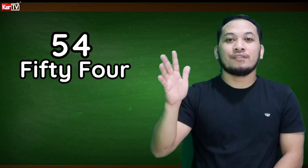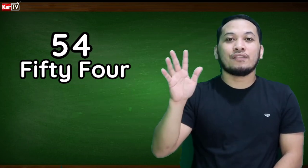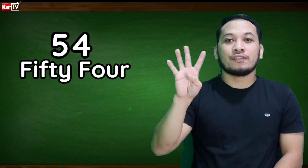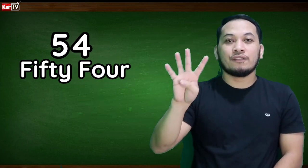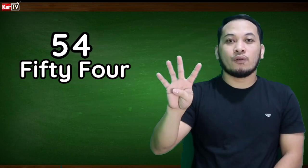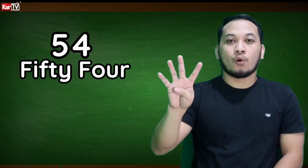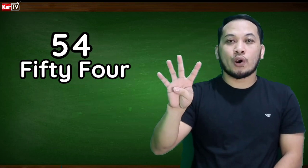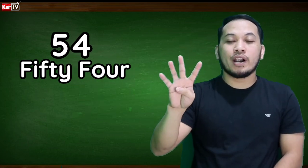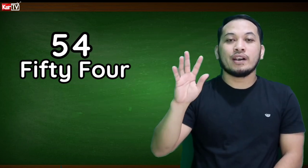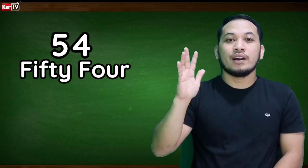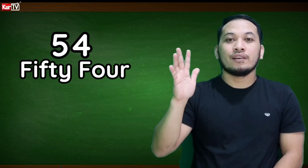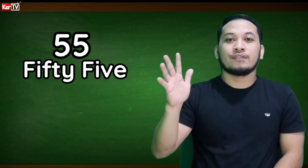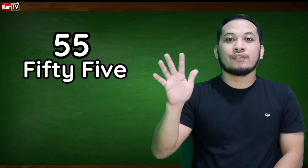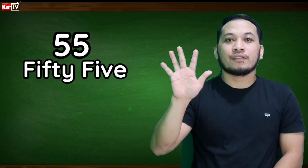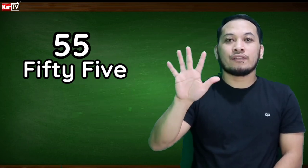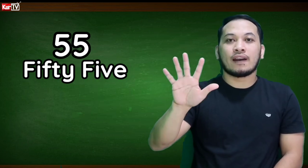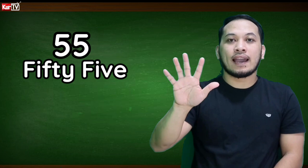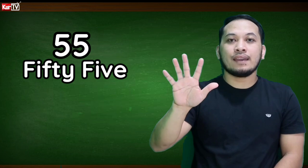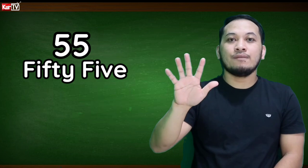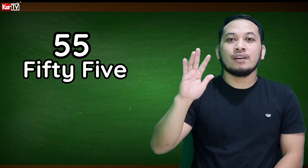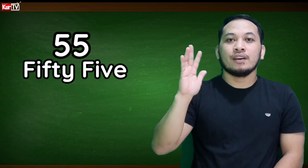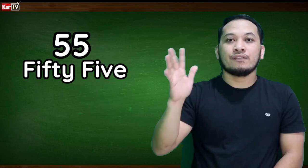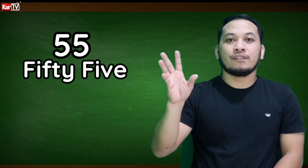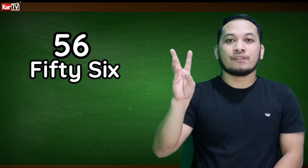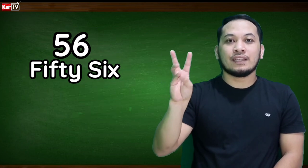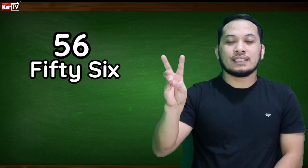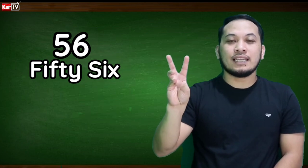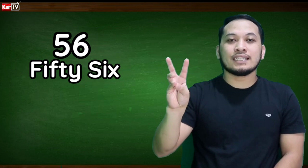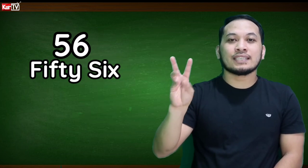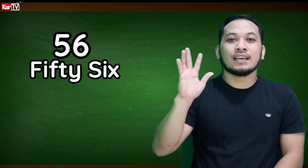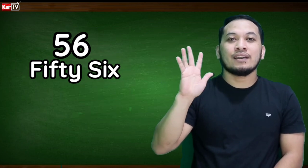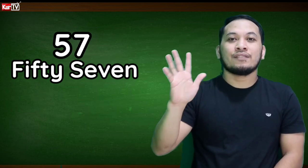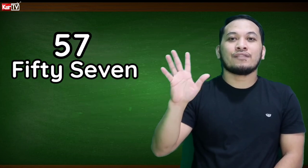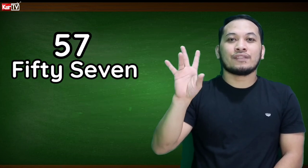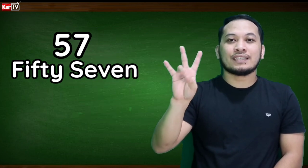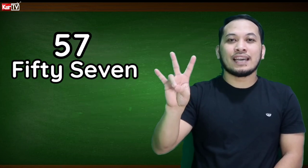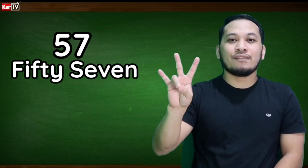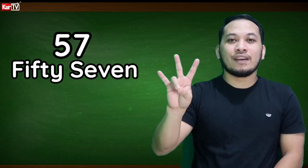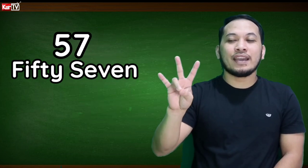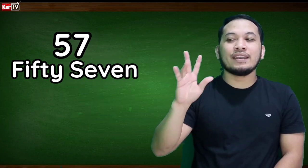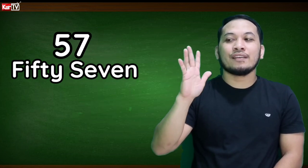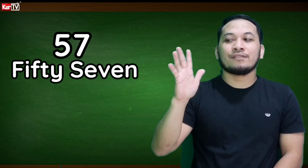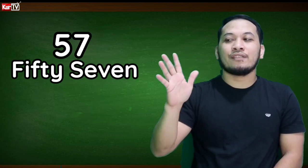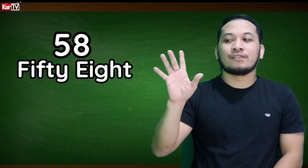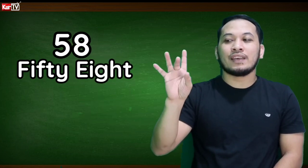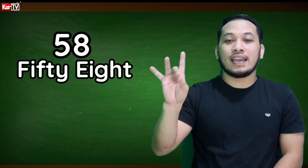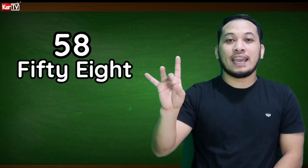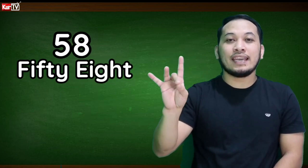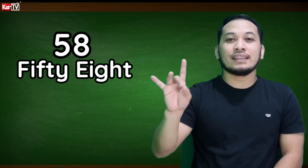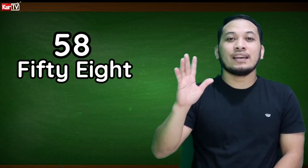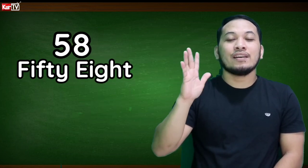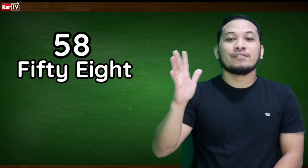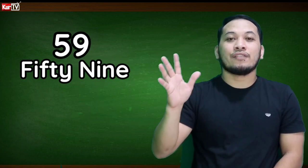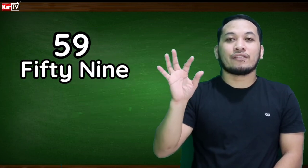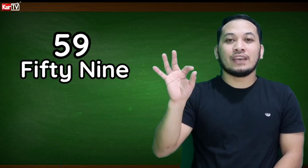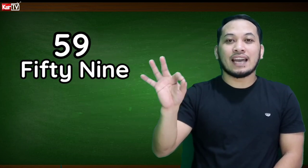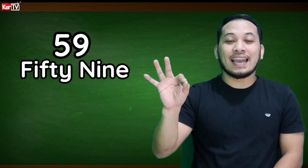54, 55, 56, 57, 58, 59,